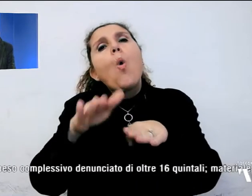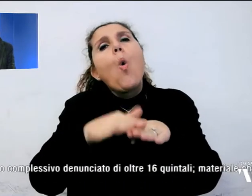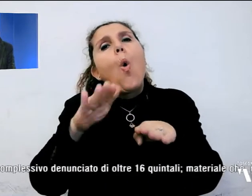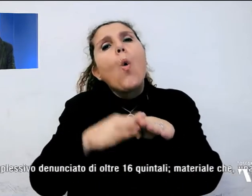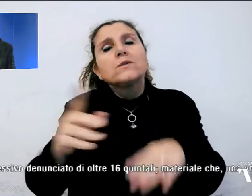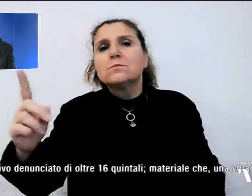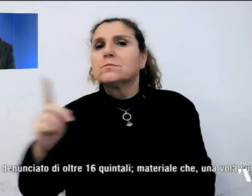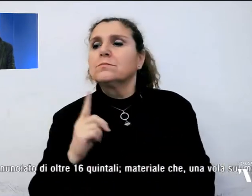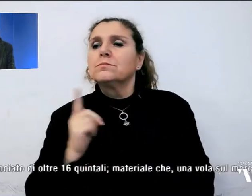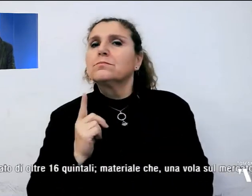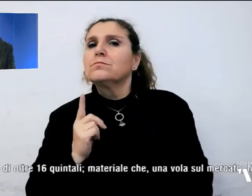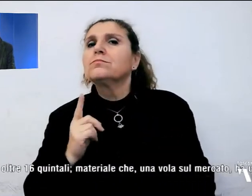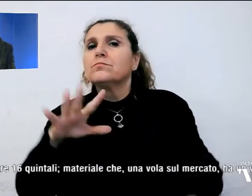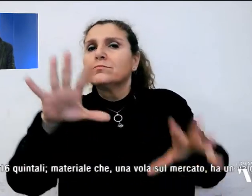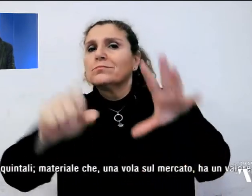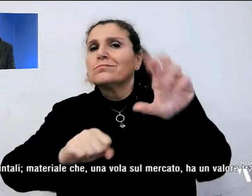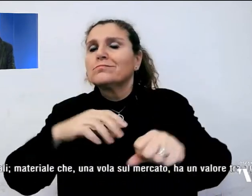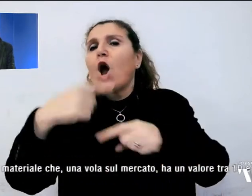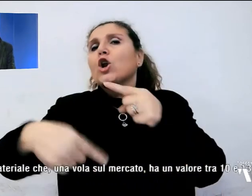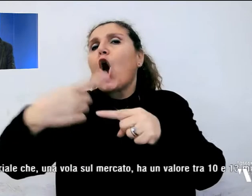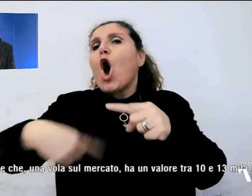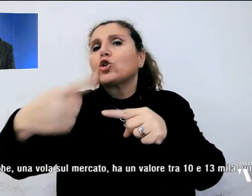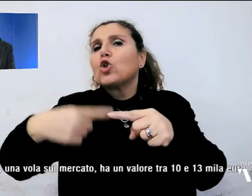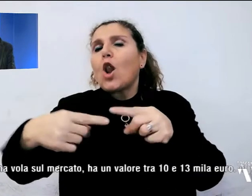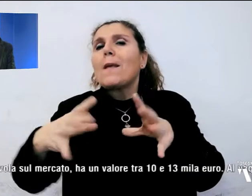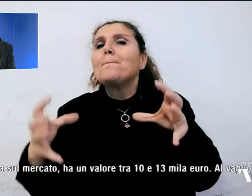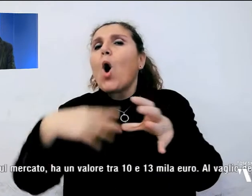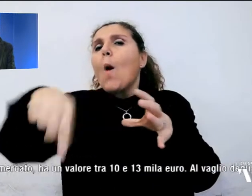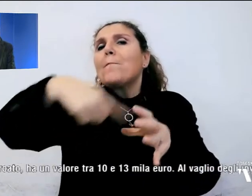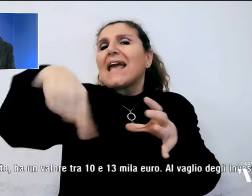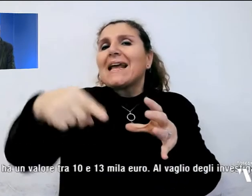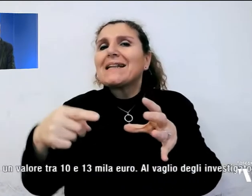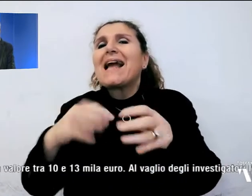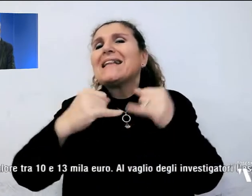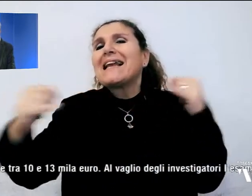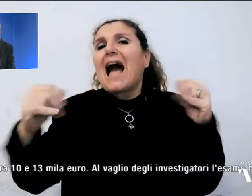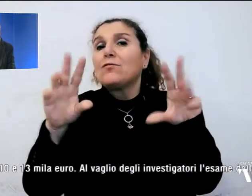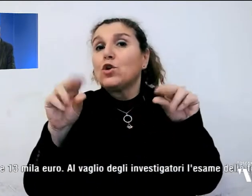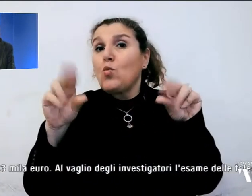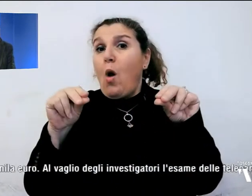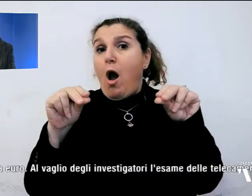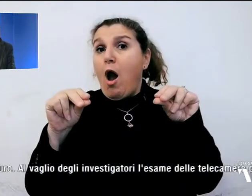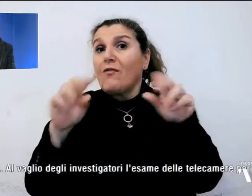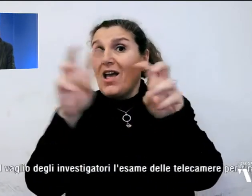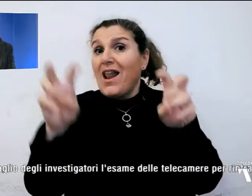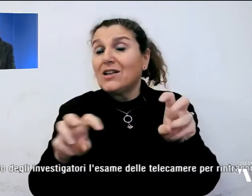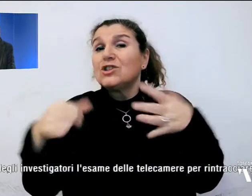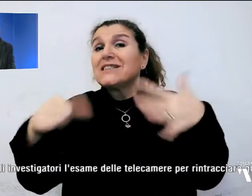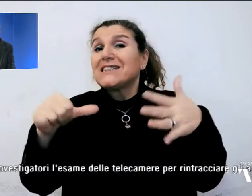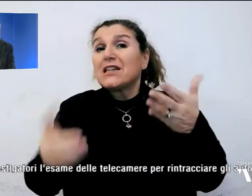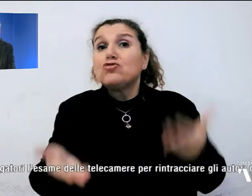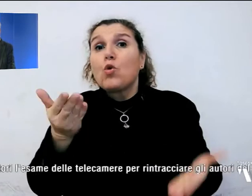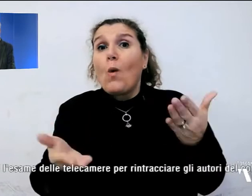portato via rotoli e bobine di cavi elettrici nuovi per un peso complessivo di oltre 16 quintali,